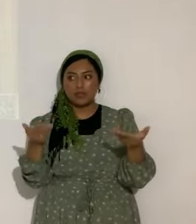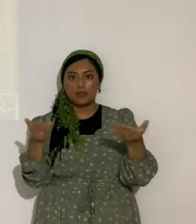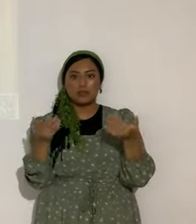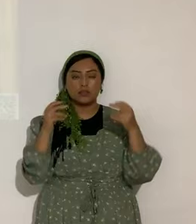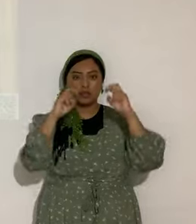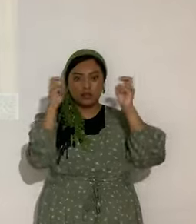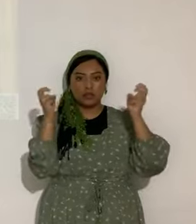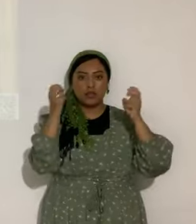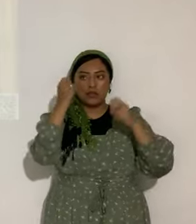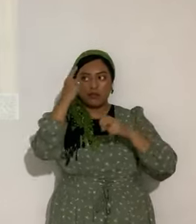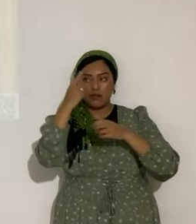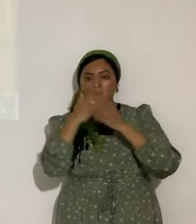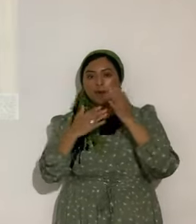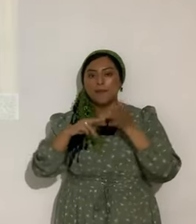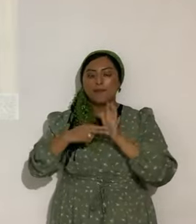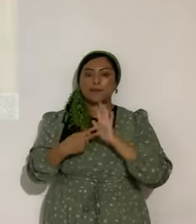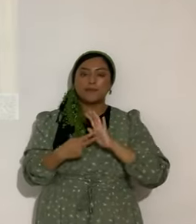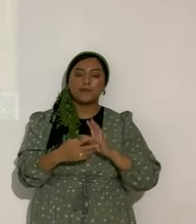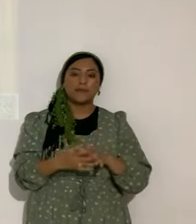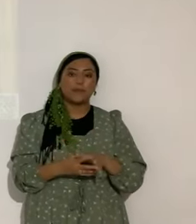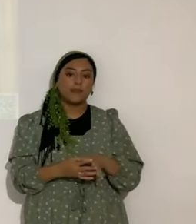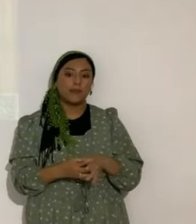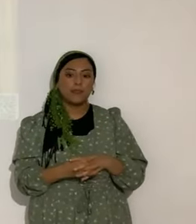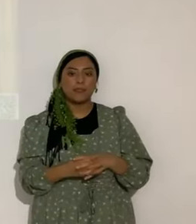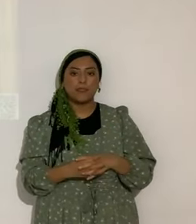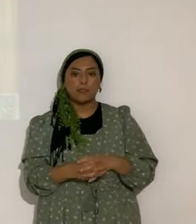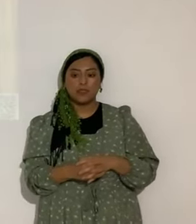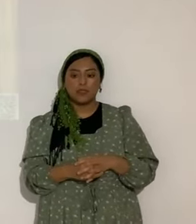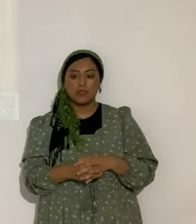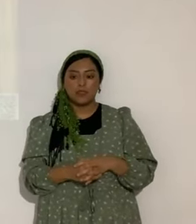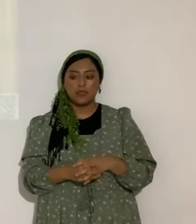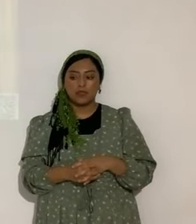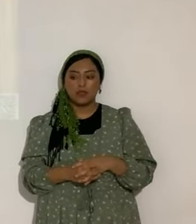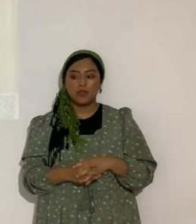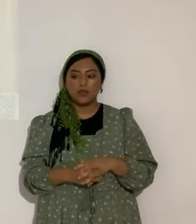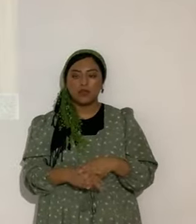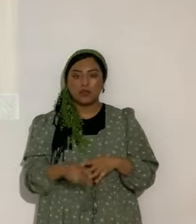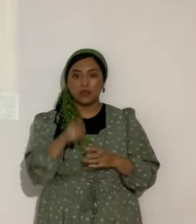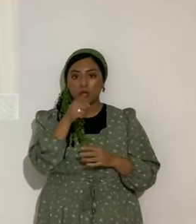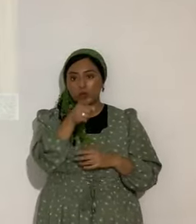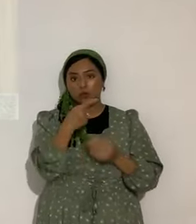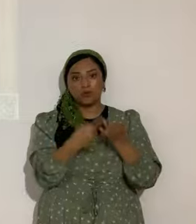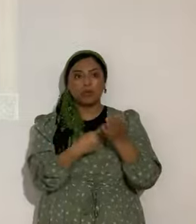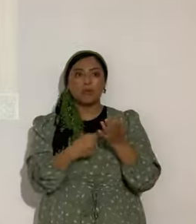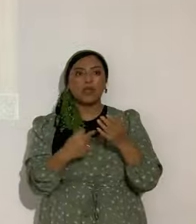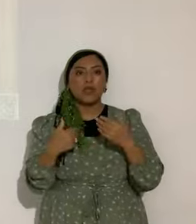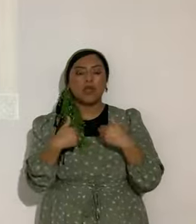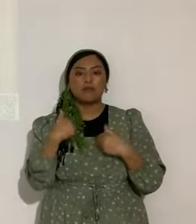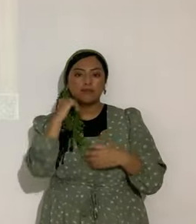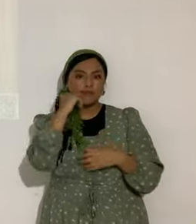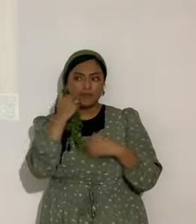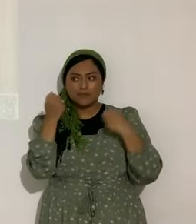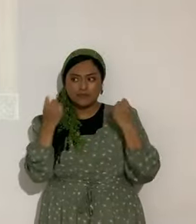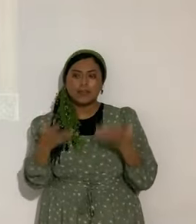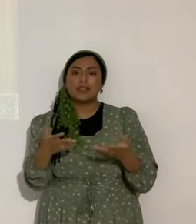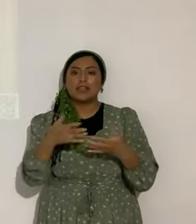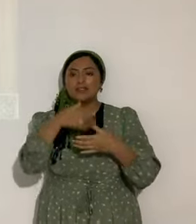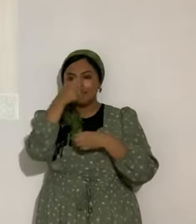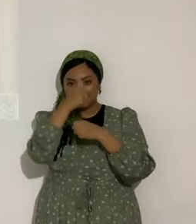Para entender algunos conceptos. Mira, eres tímido. Hay muchos hermanos de la queila